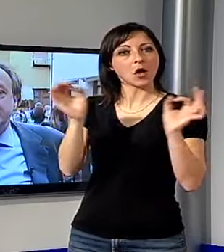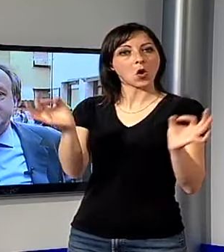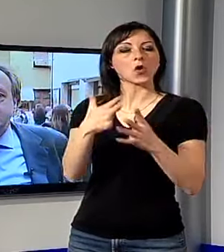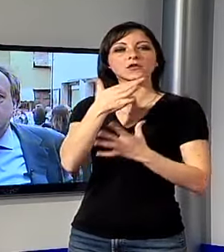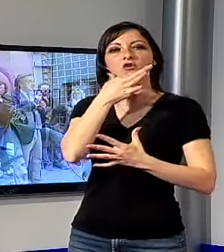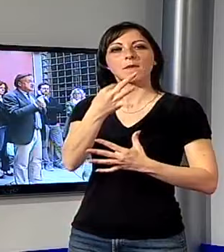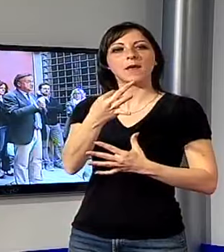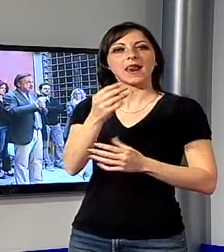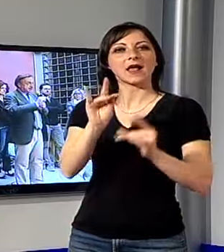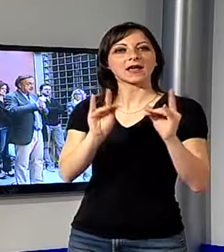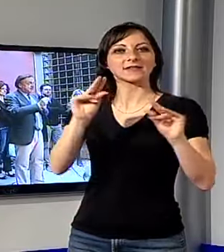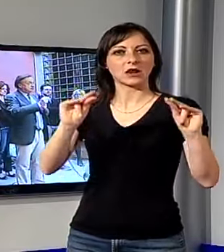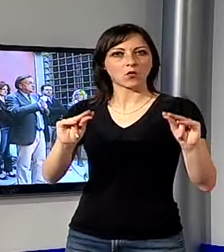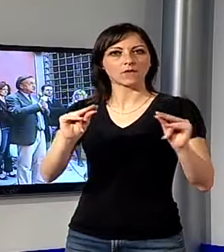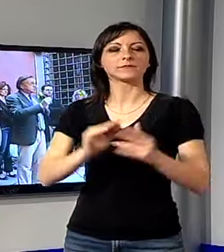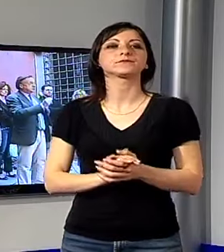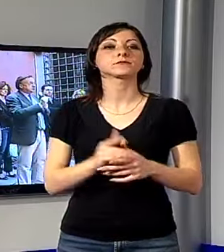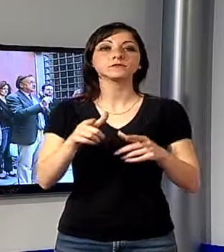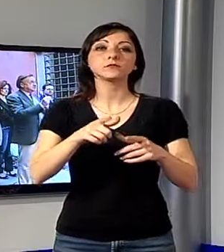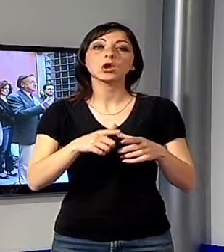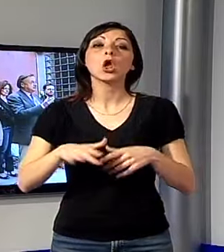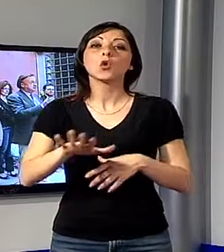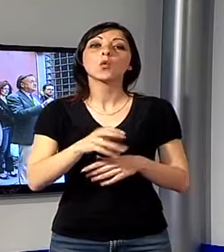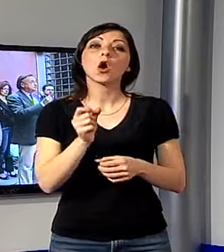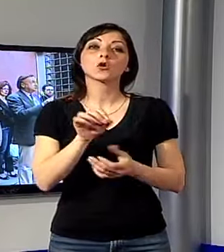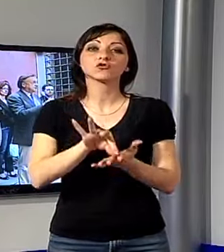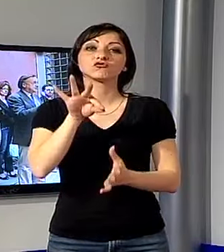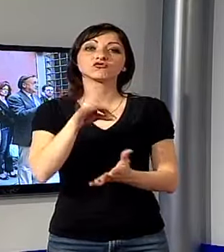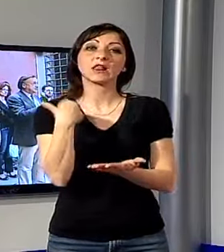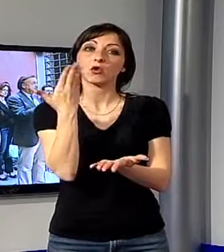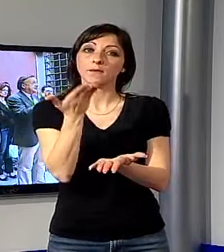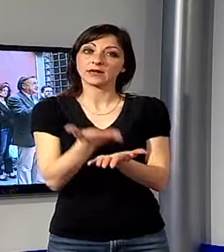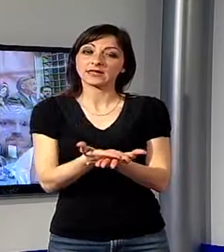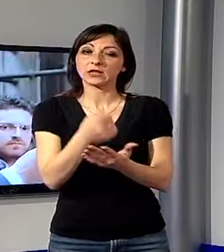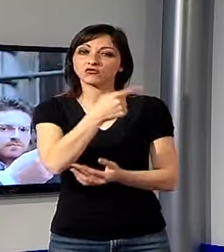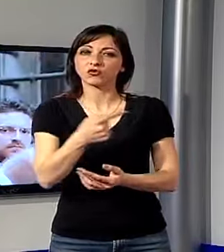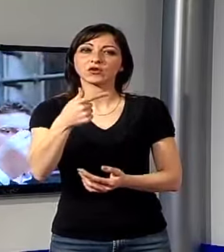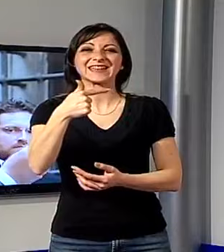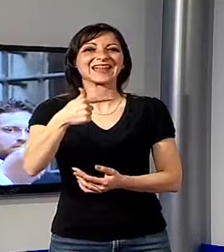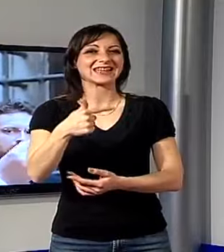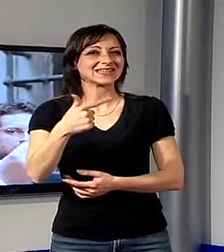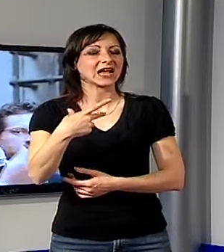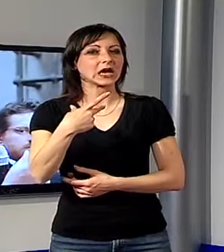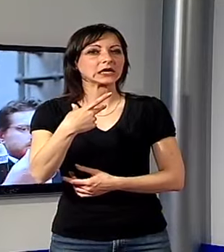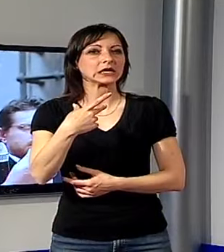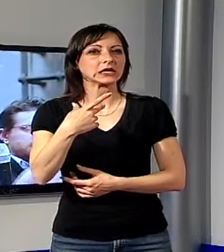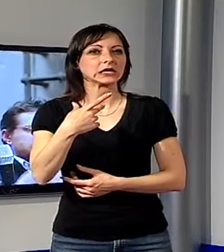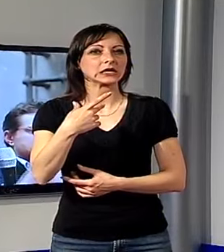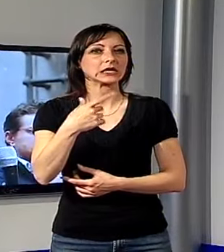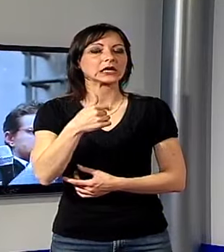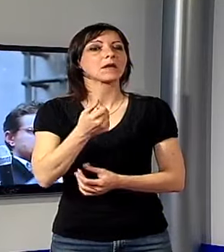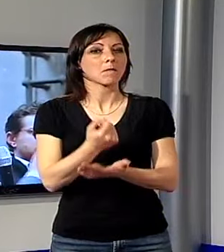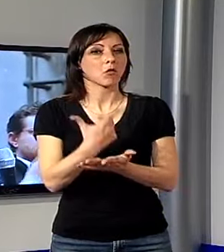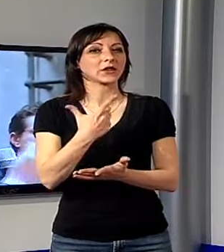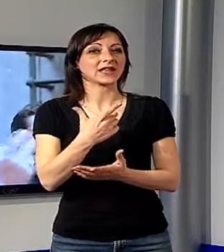per Castelnuovo. Il luogo scelto per la presentazione, ha sottolineato Tagliasacchi, non è stato casuale perché la rocca